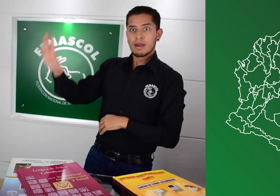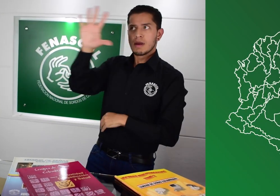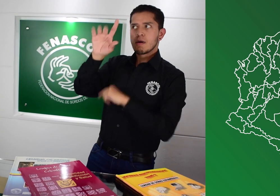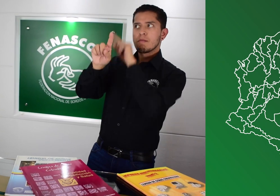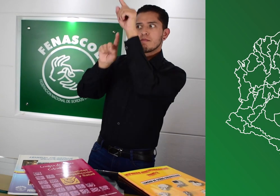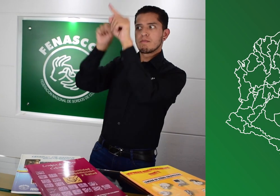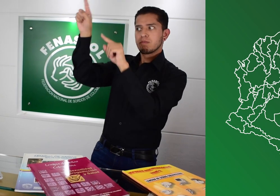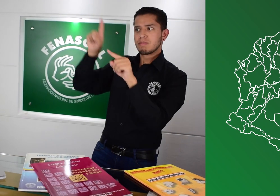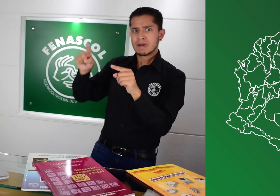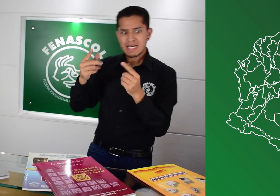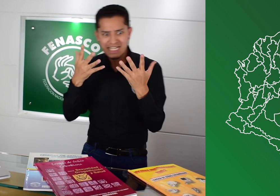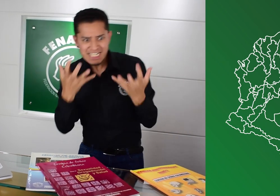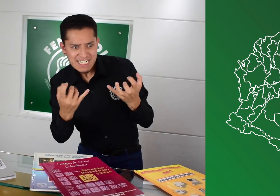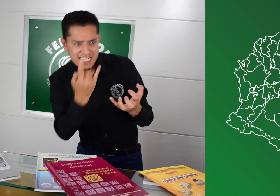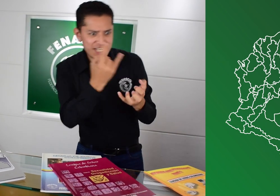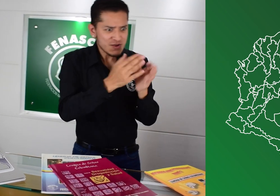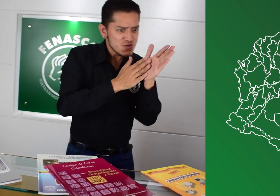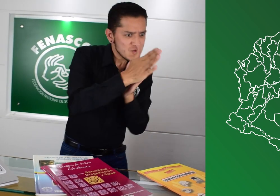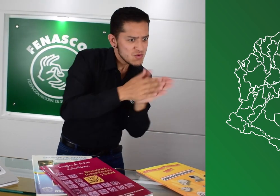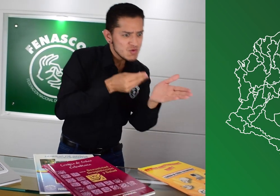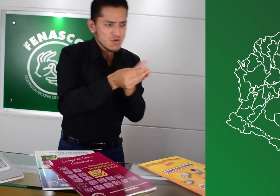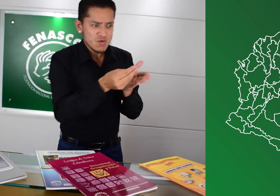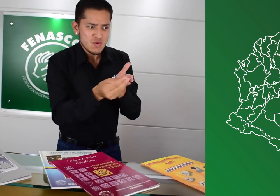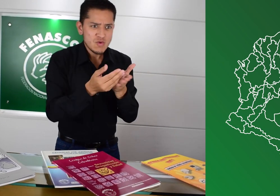otras regiones de Colombia también quieren comprarlos, ¿cómo se hace?